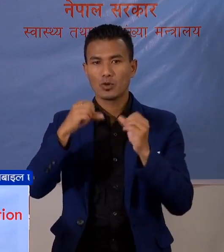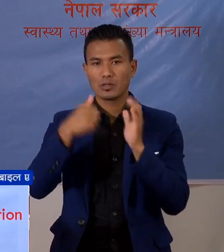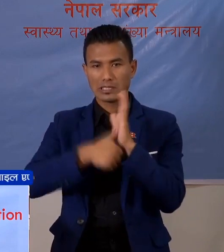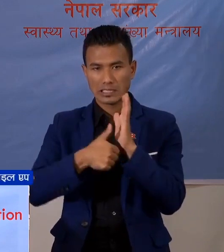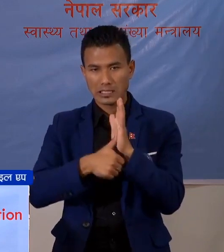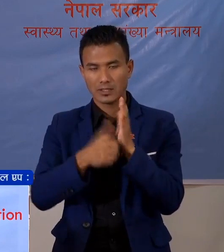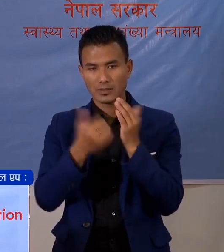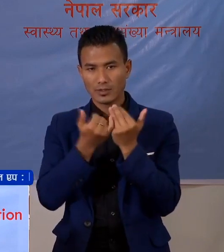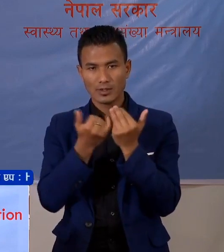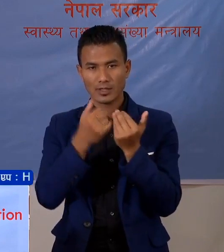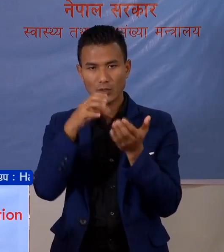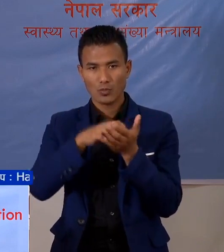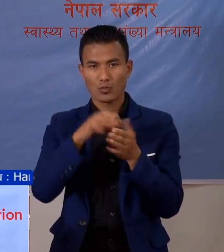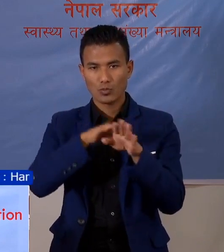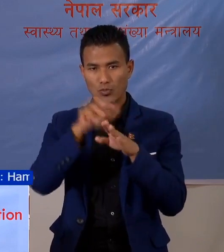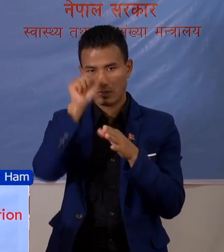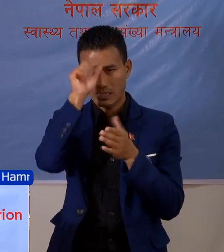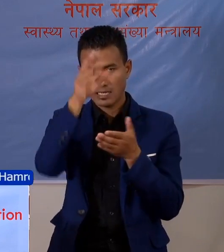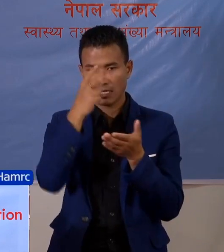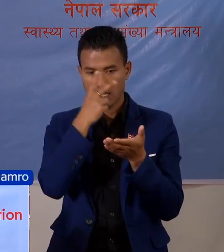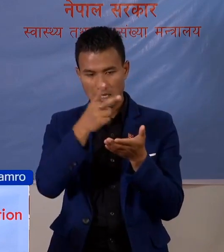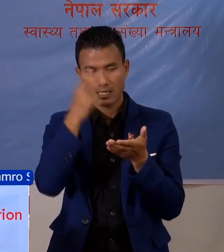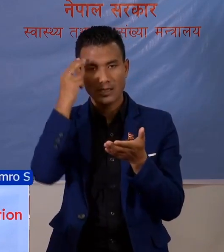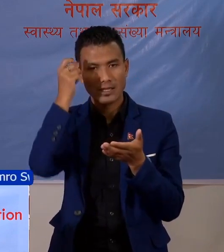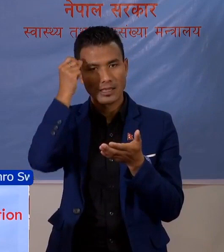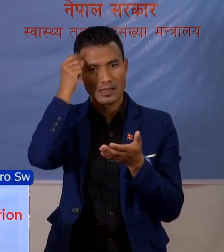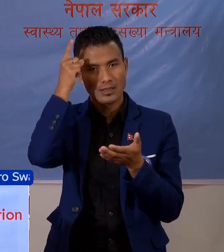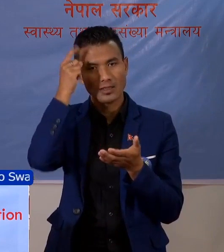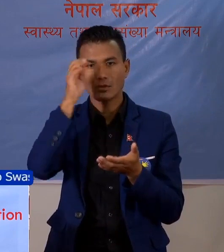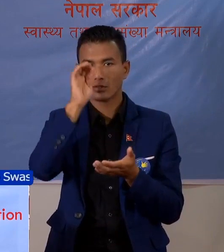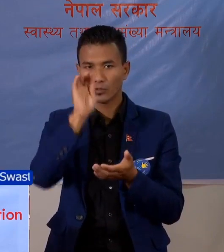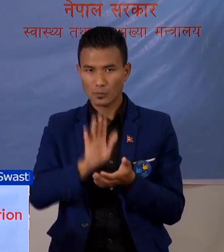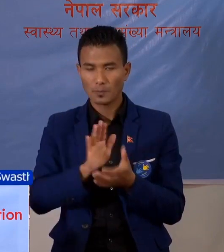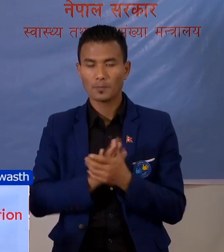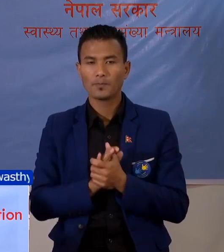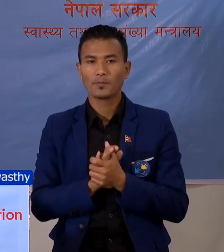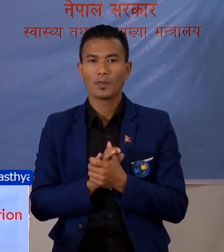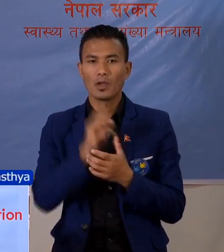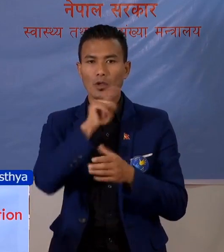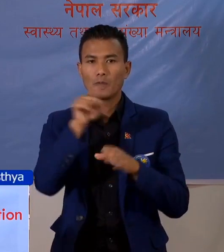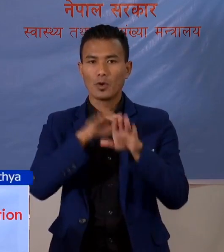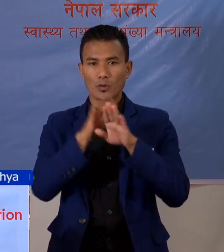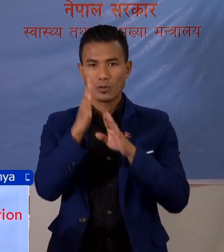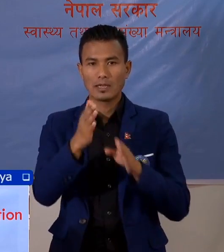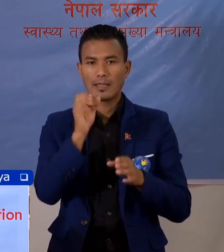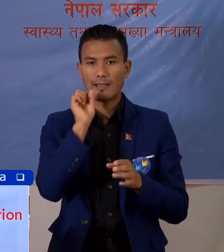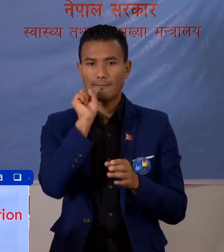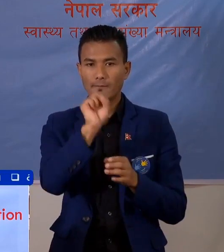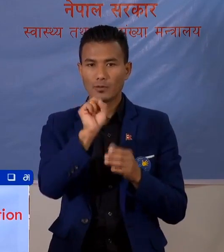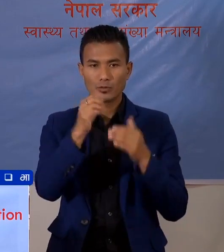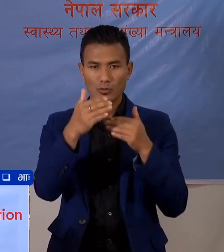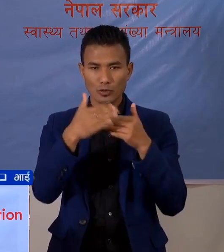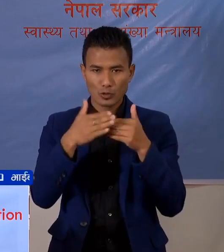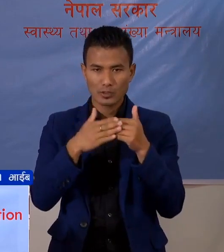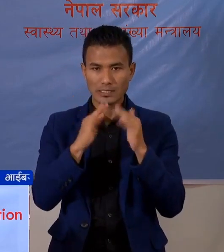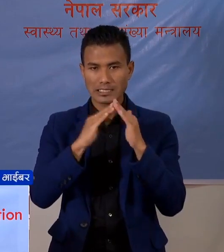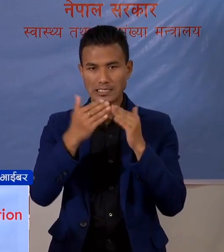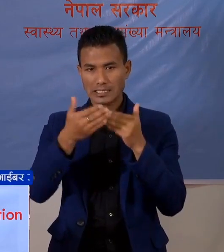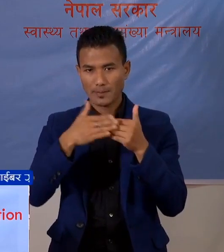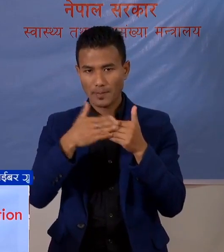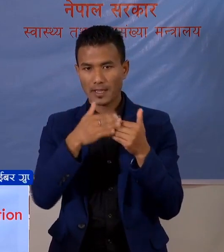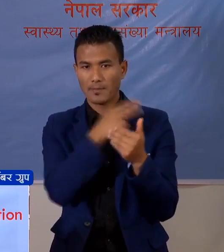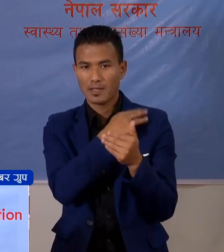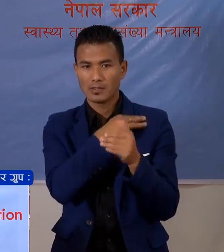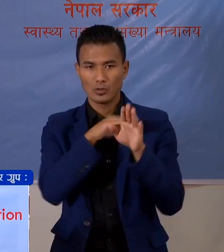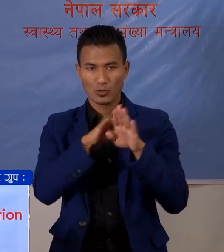टेस्ट हरू हूनँँछ, तेसको जानकारी लिना सक्छूं तेसे गरी यहारूले आपनो नजिक का छिमे की अरु दो बिदेस वाटा